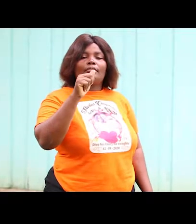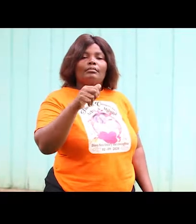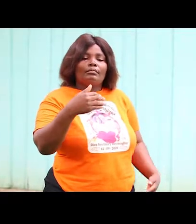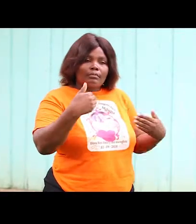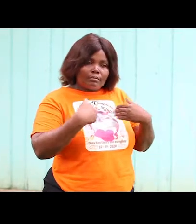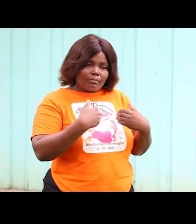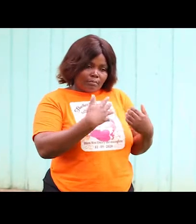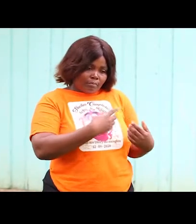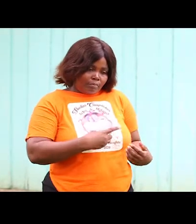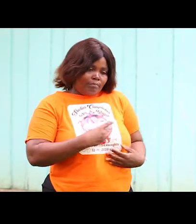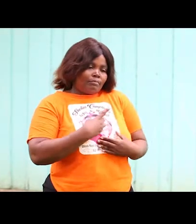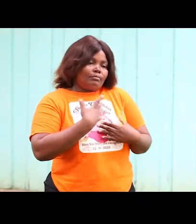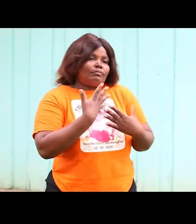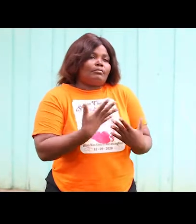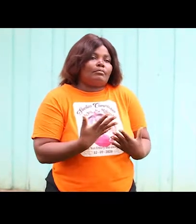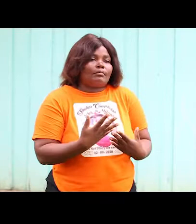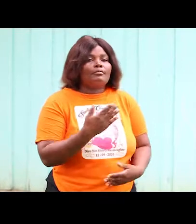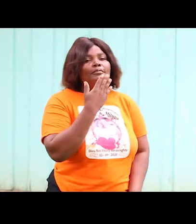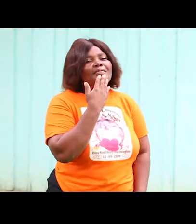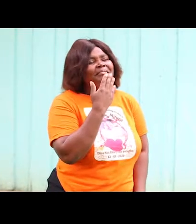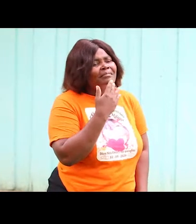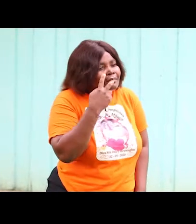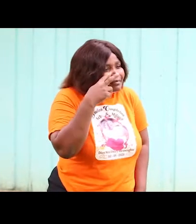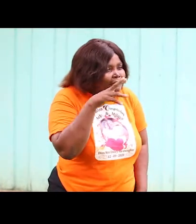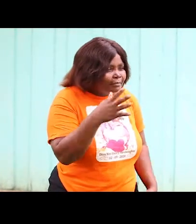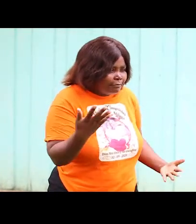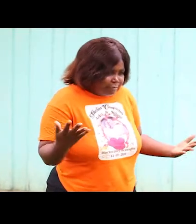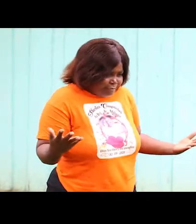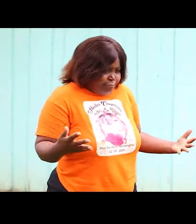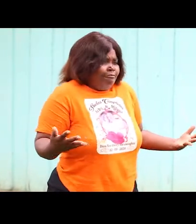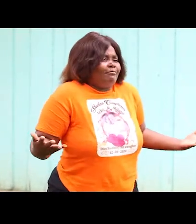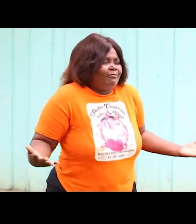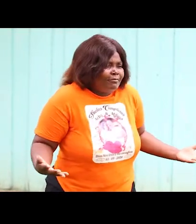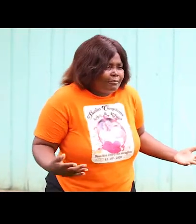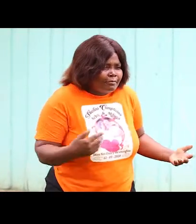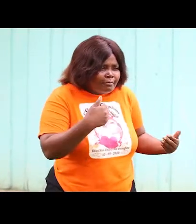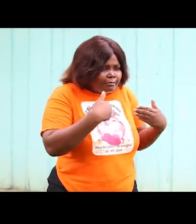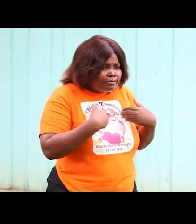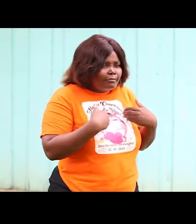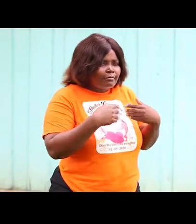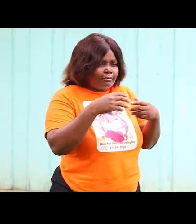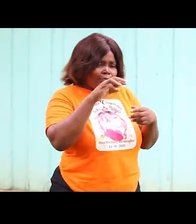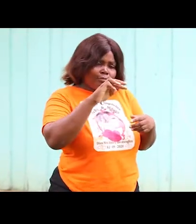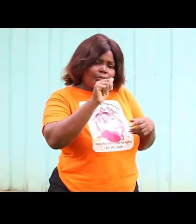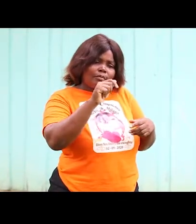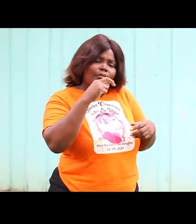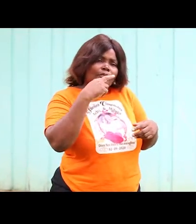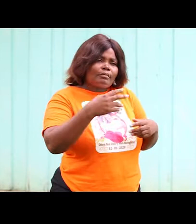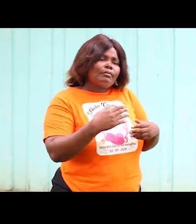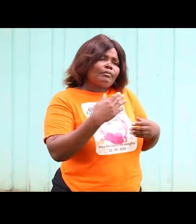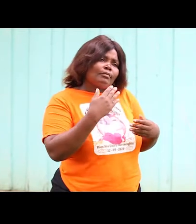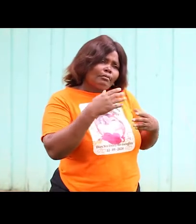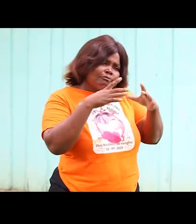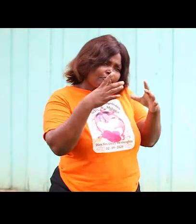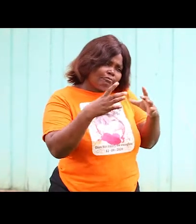deseos dulces vamos a ver wow anabel tiene una tarta de manzana deseos